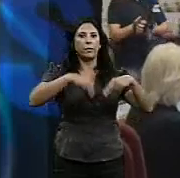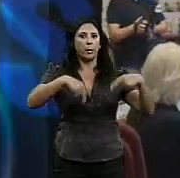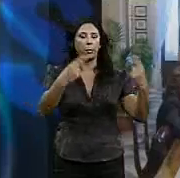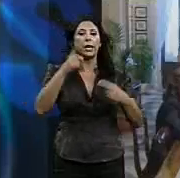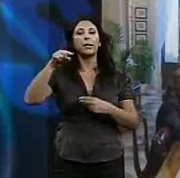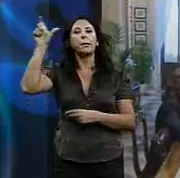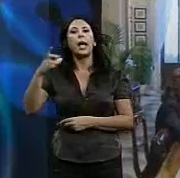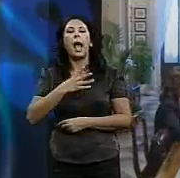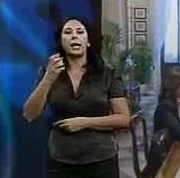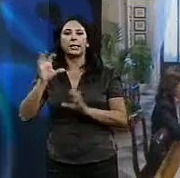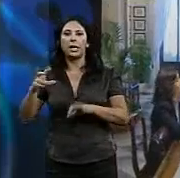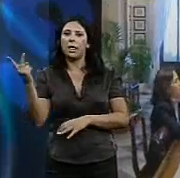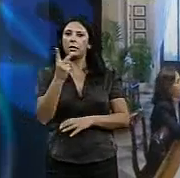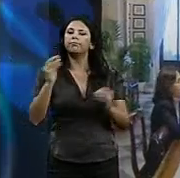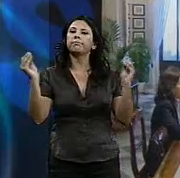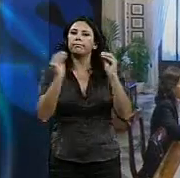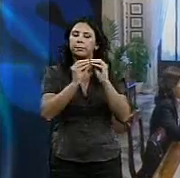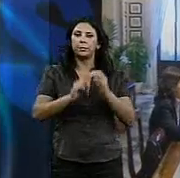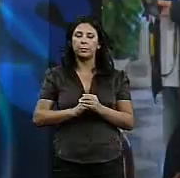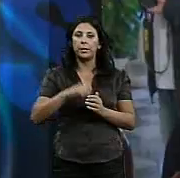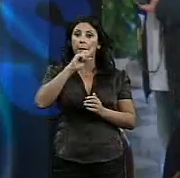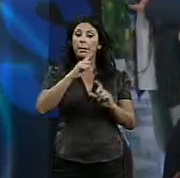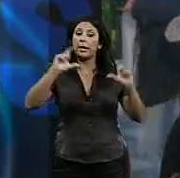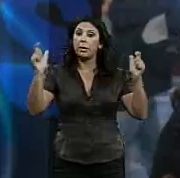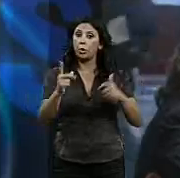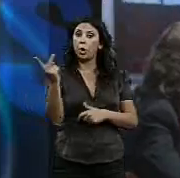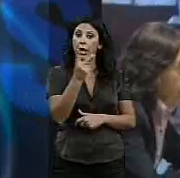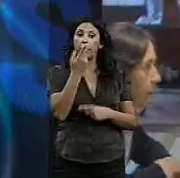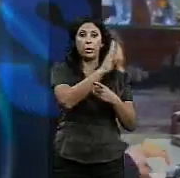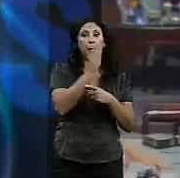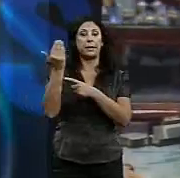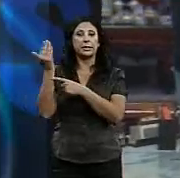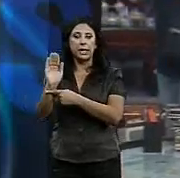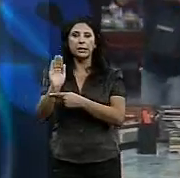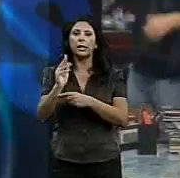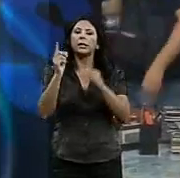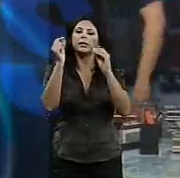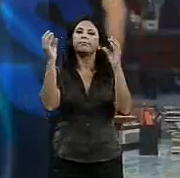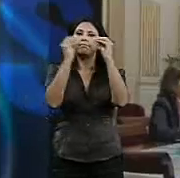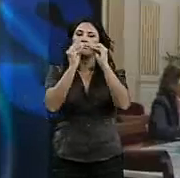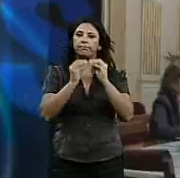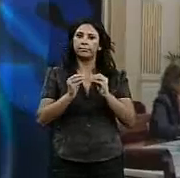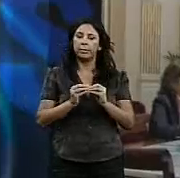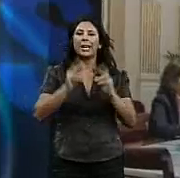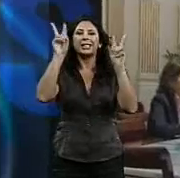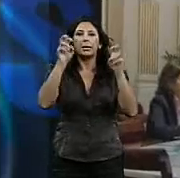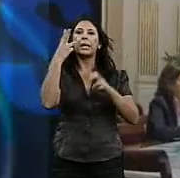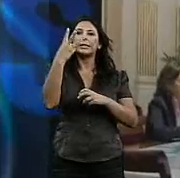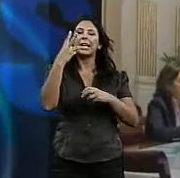de Cádiz, Teófila Martínez. En su primera reunión, ambas representantes han acercado posturas en relación a tres infraestructuras que